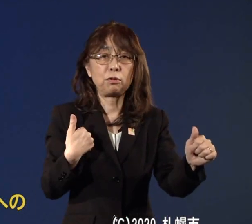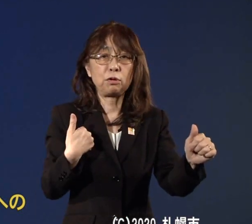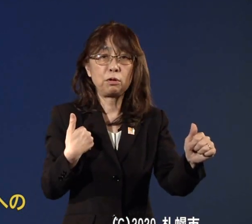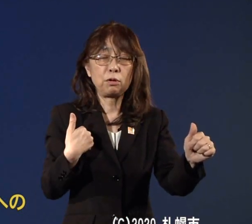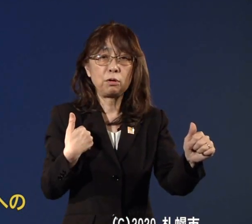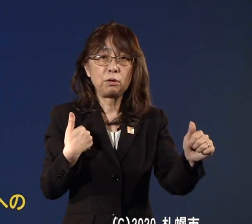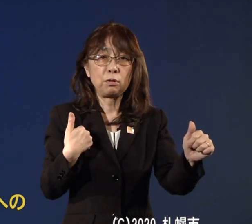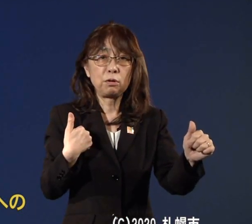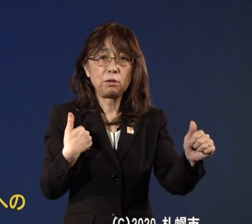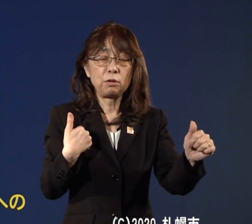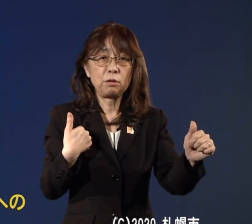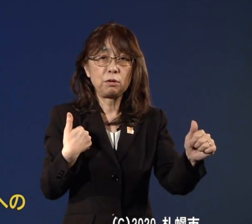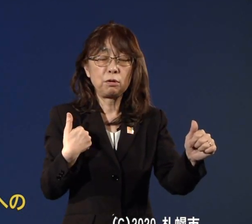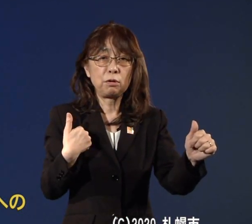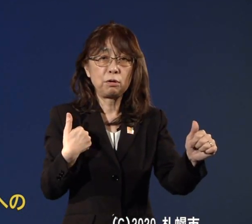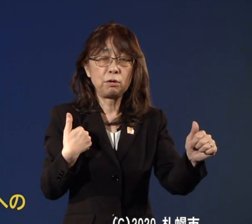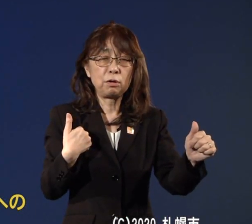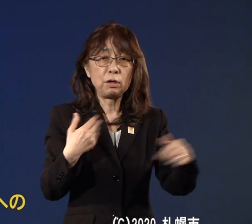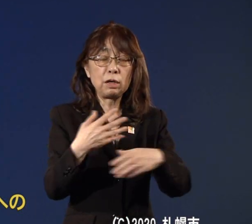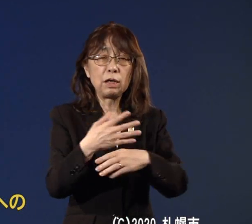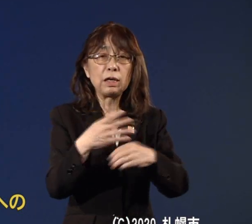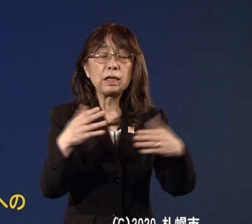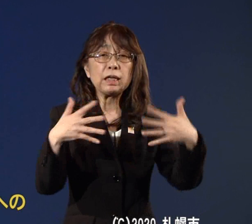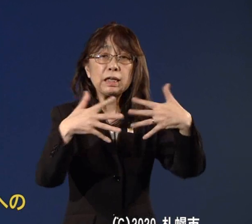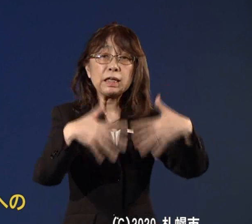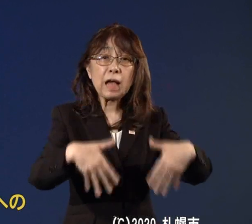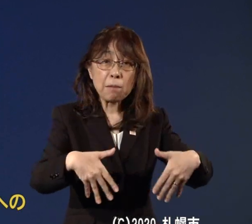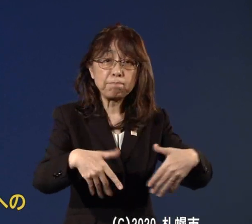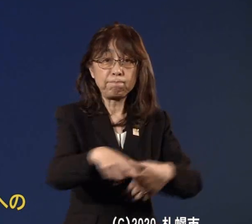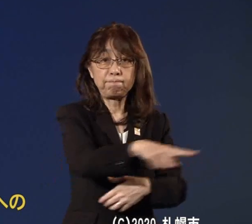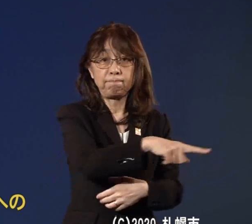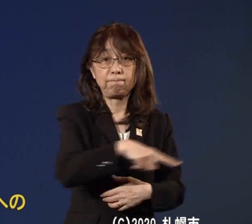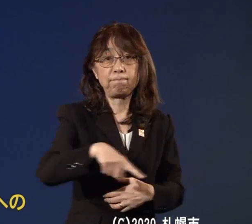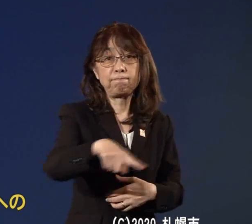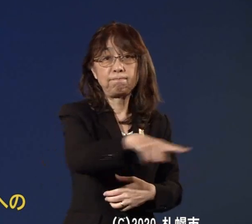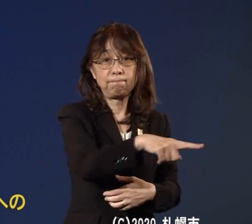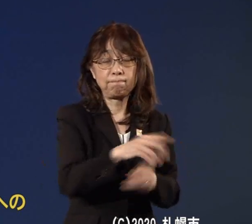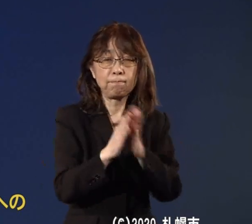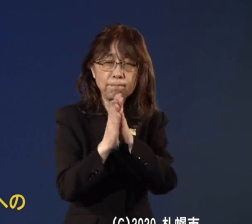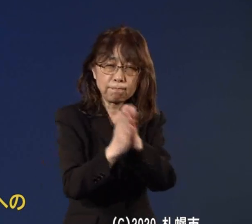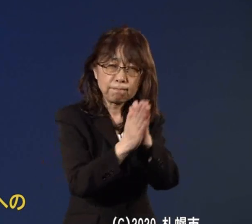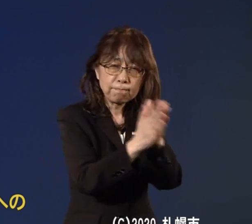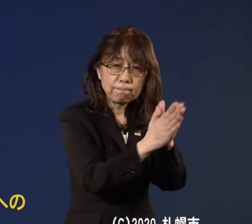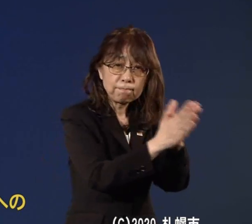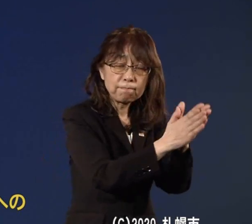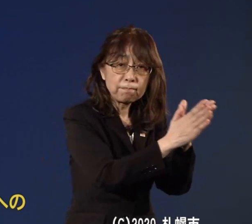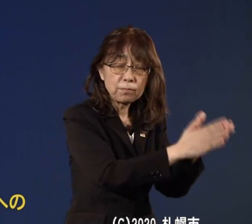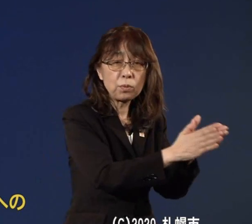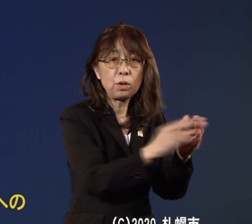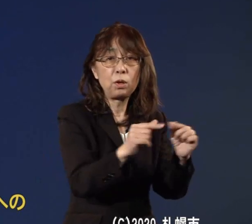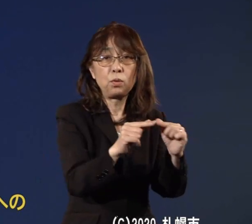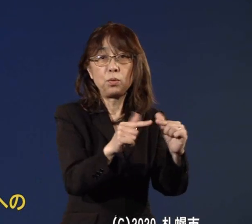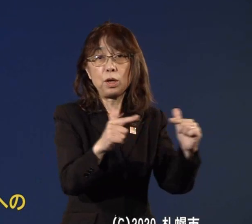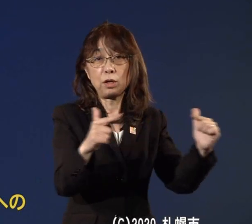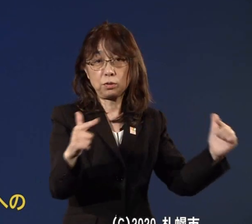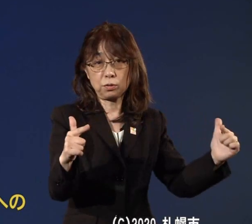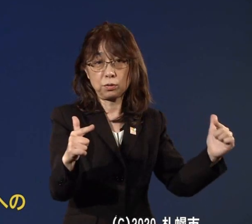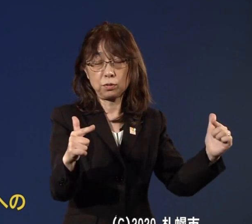機関ですねこういった民間の機関のお願いも増やしておりまして検査の体制ということ